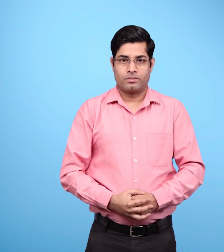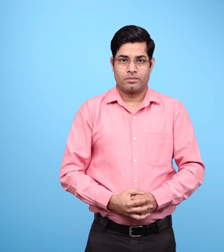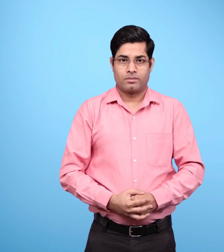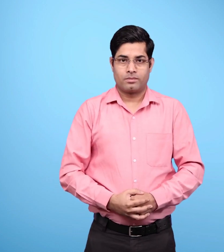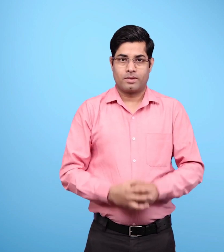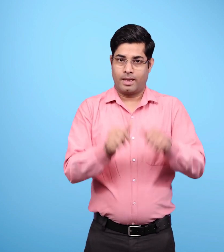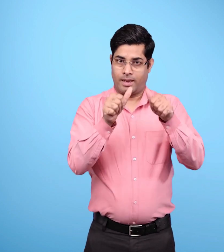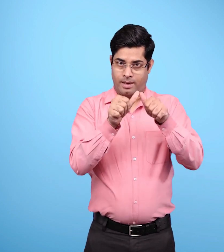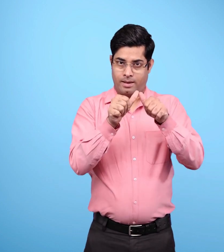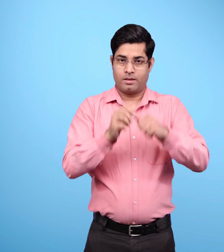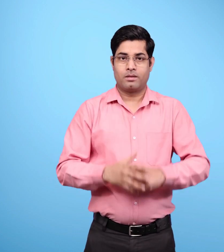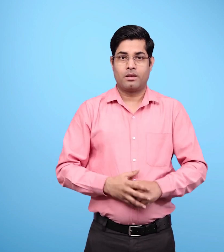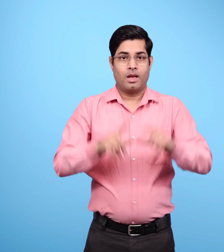क जापान